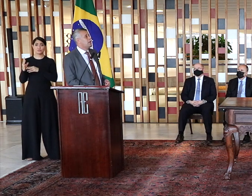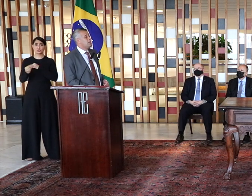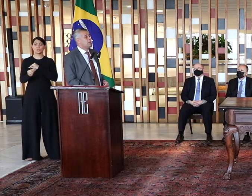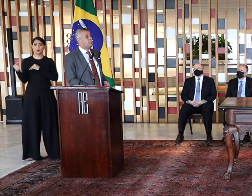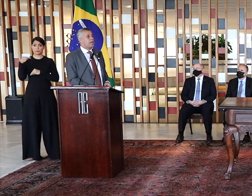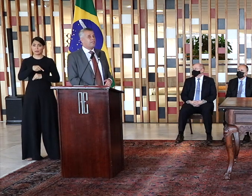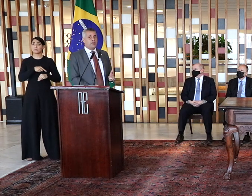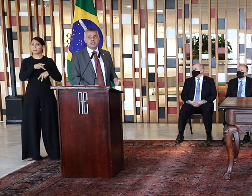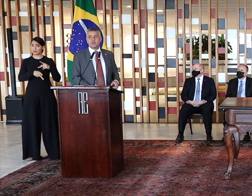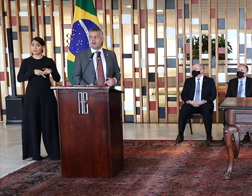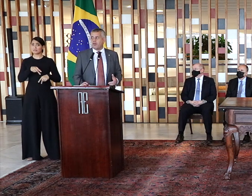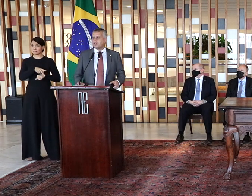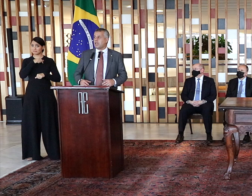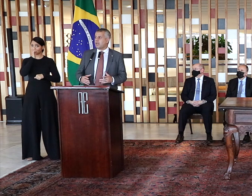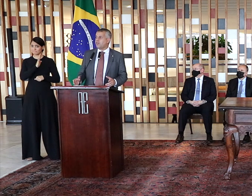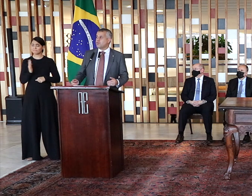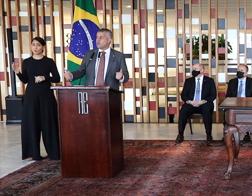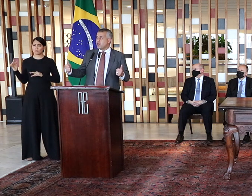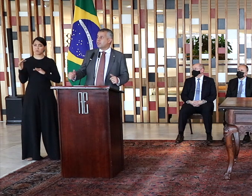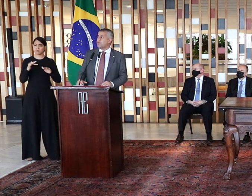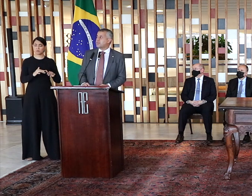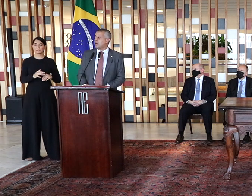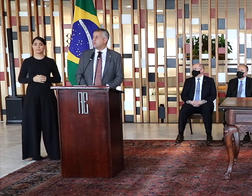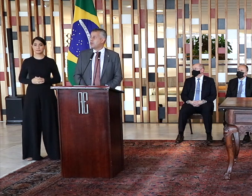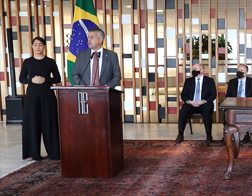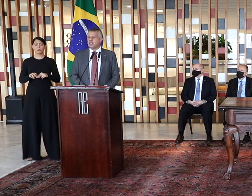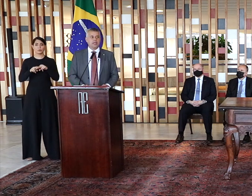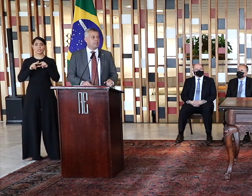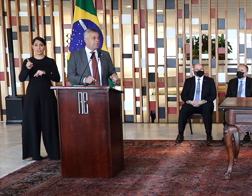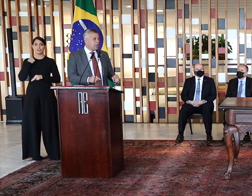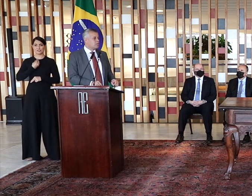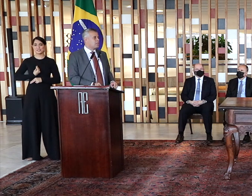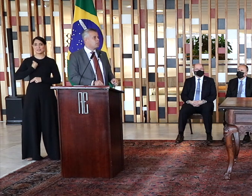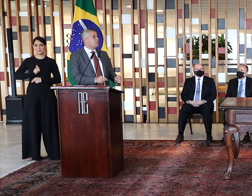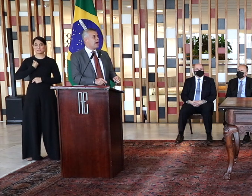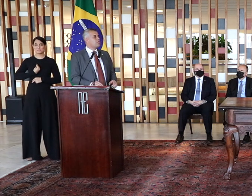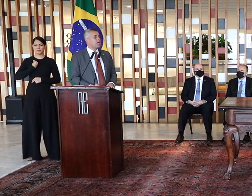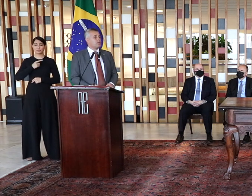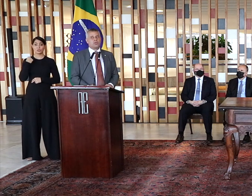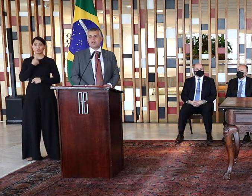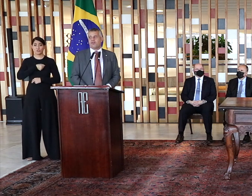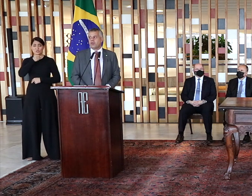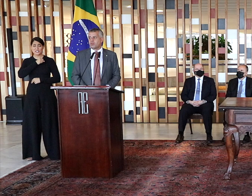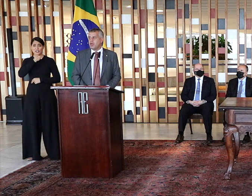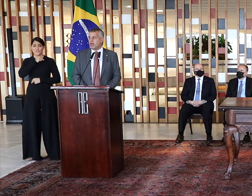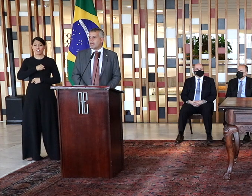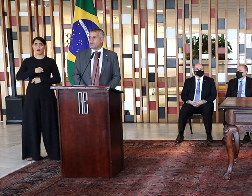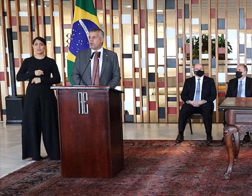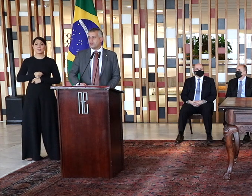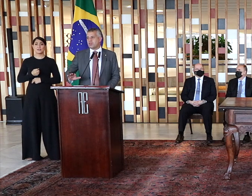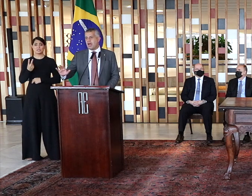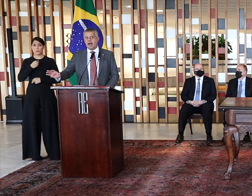estamos aqui porque a voz, bisavose, tataravose, os nossos antepassados não se curvaram diante dos desafios